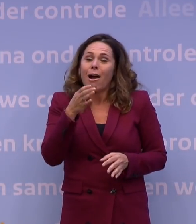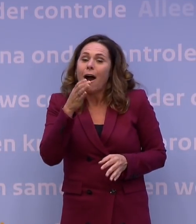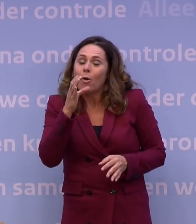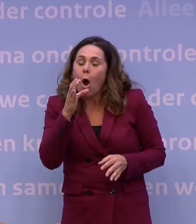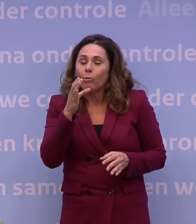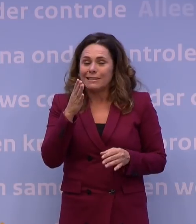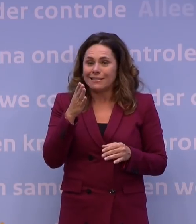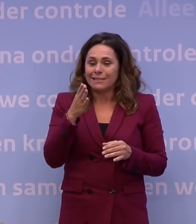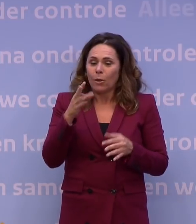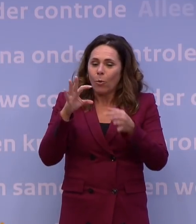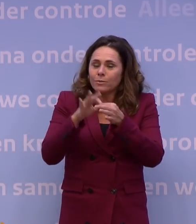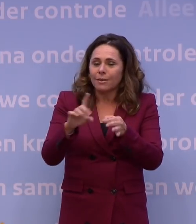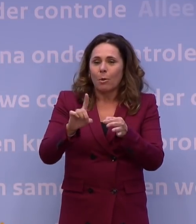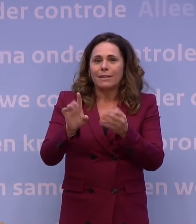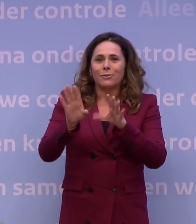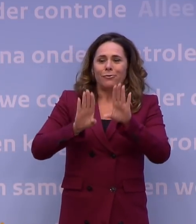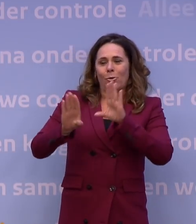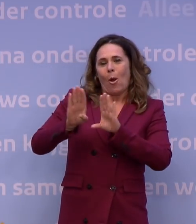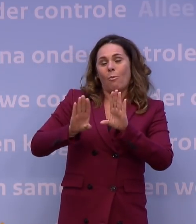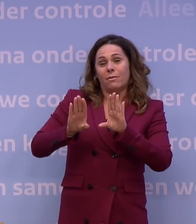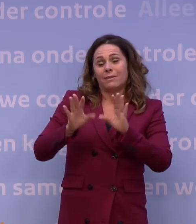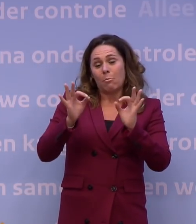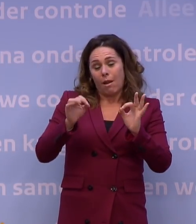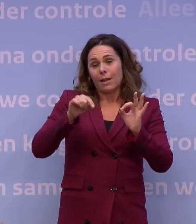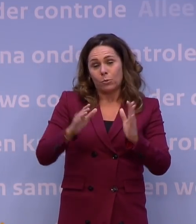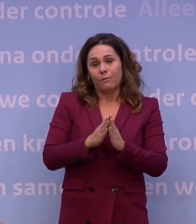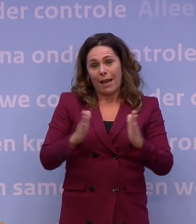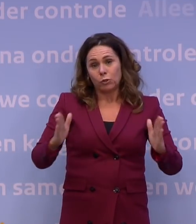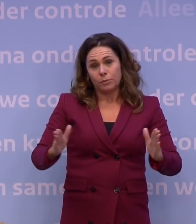contactmomenten voorkomen. En dat is echt belangrijk in deze fase.